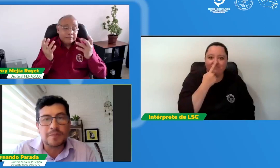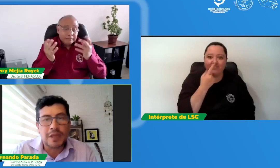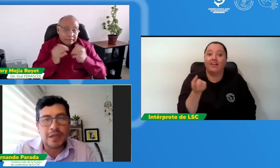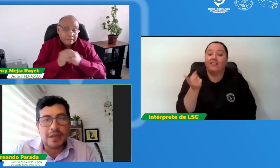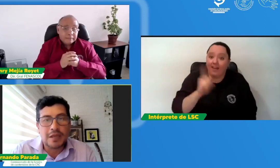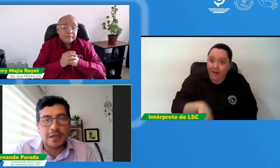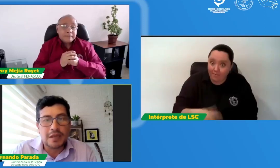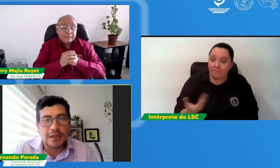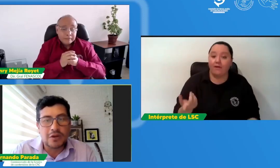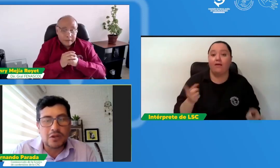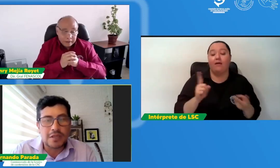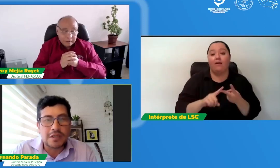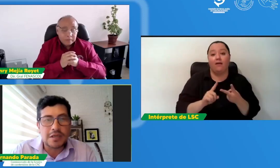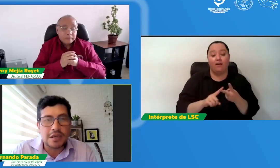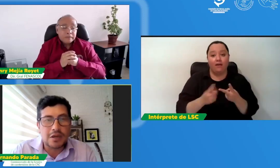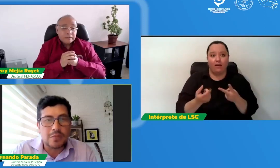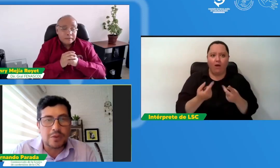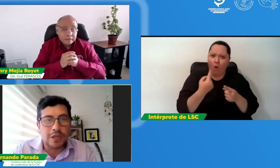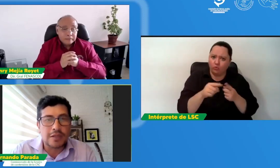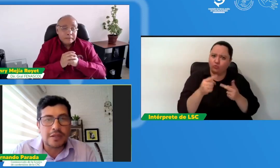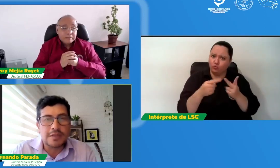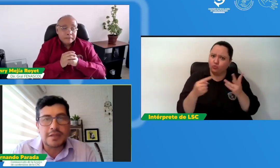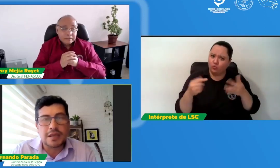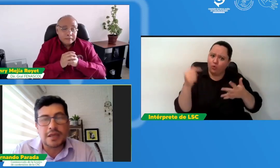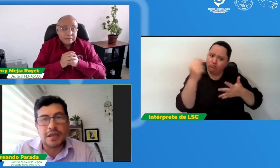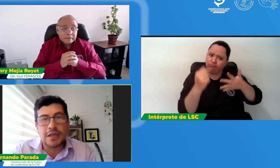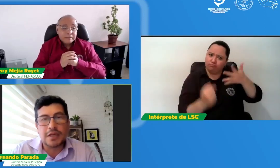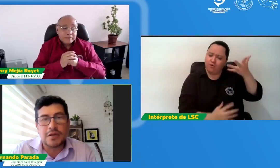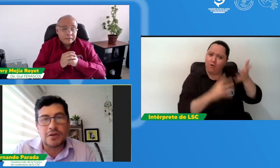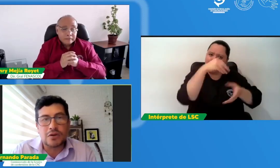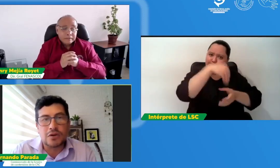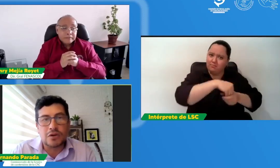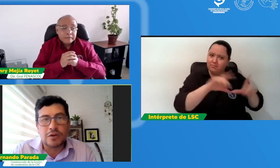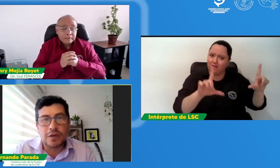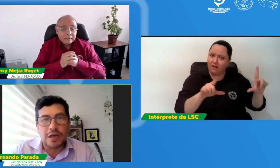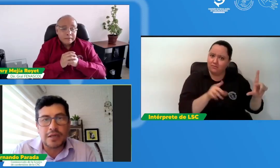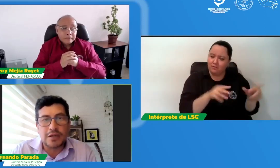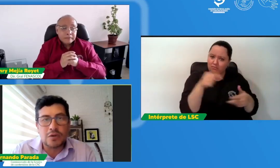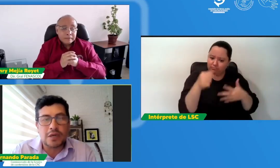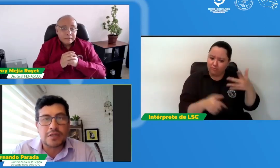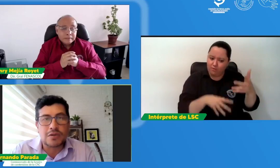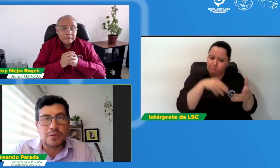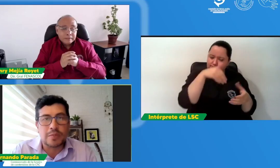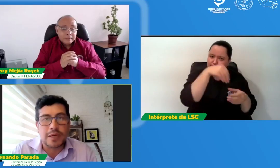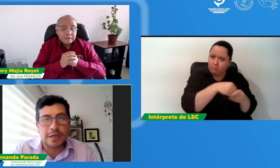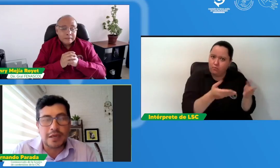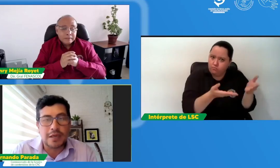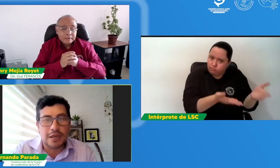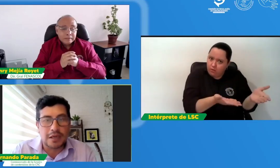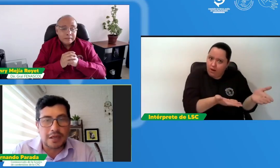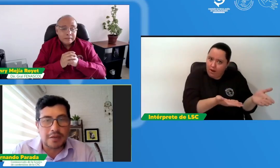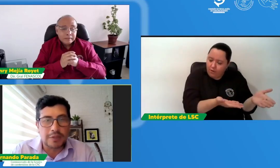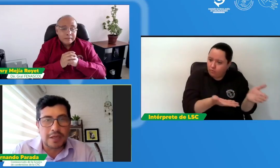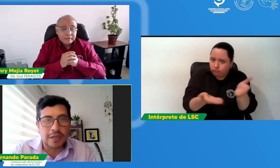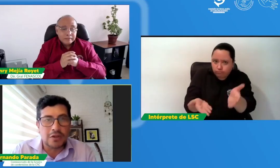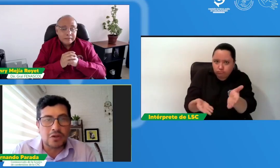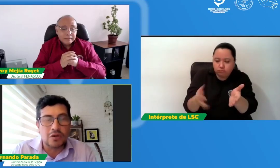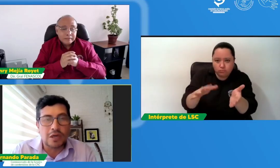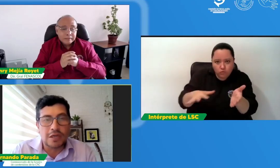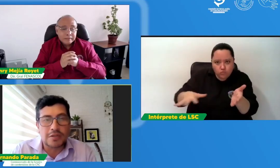claro tiene otra serie de componentes que no hay ninguna razón para que teniendo las